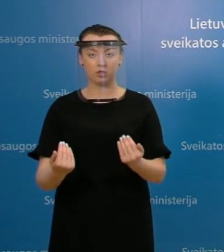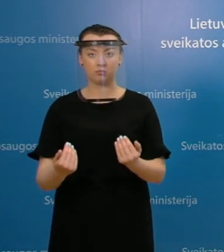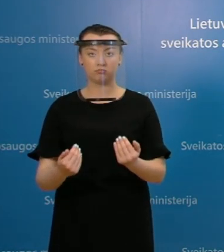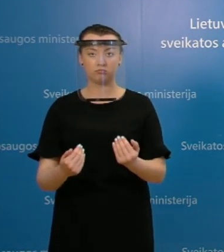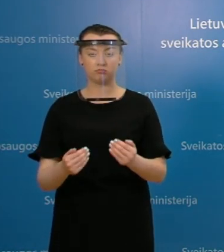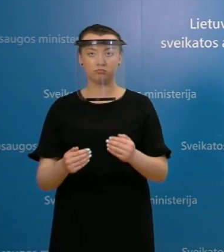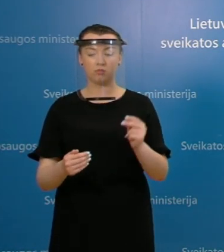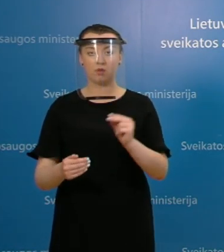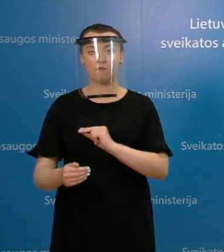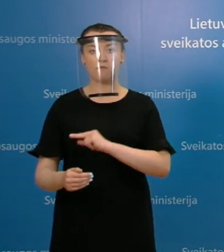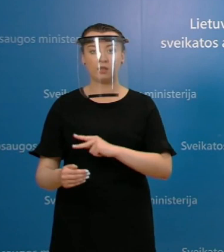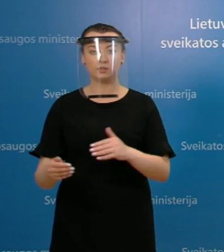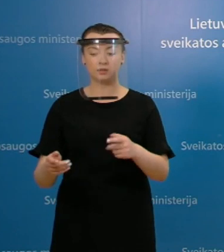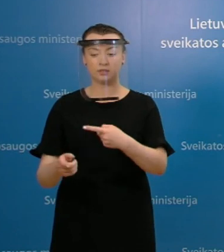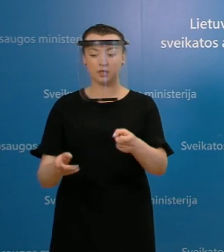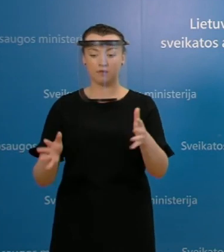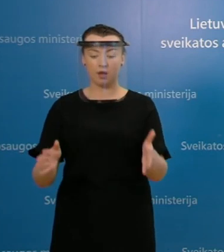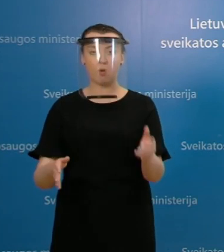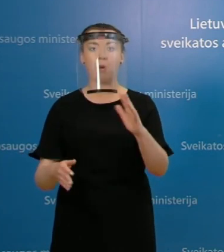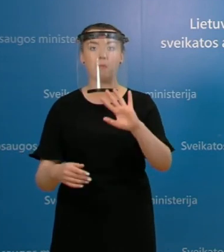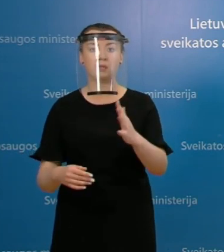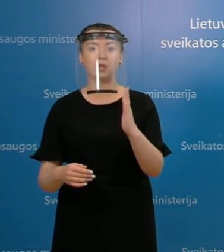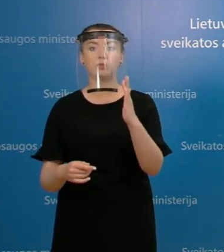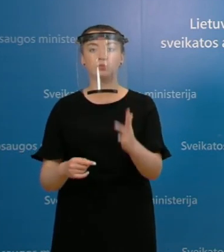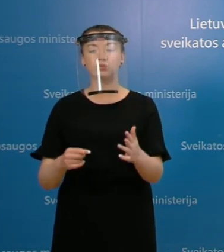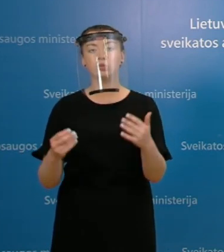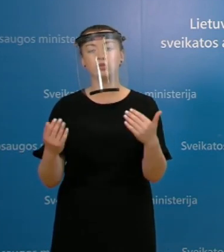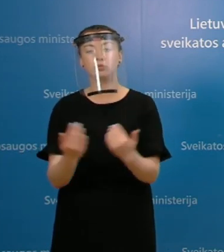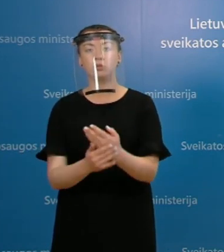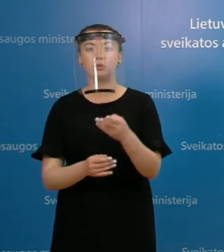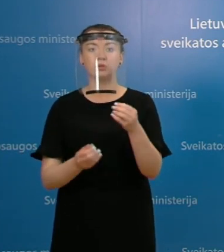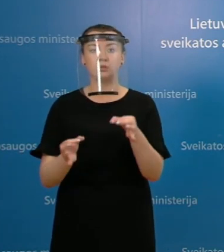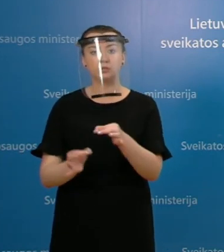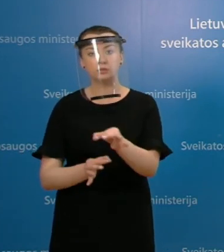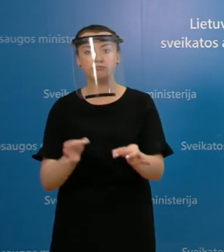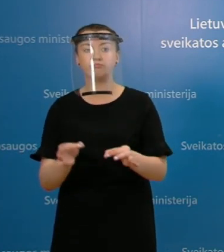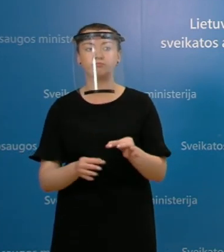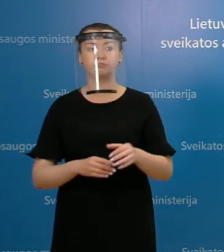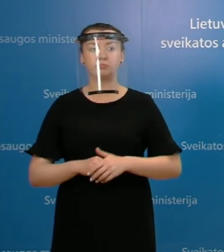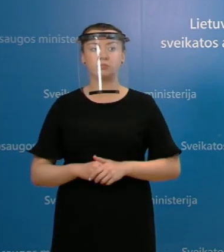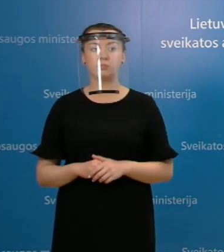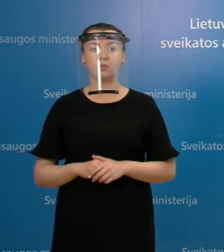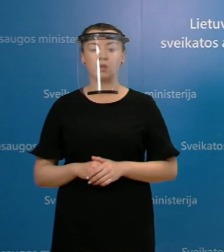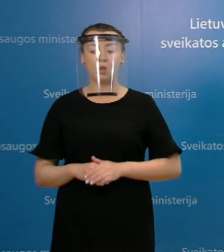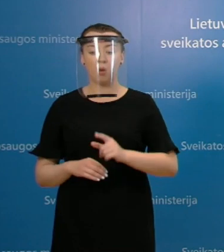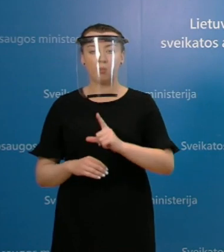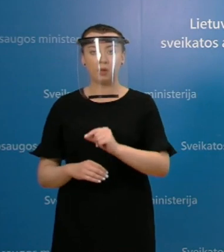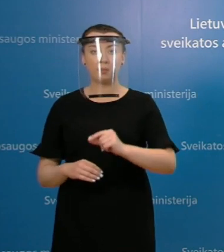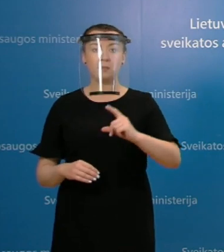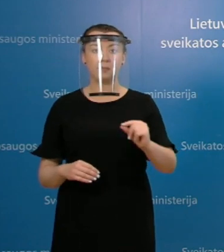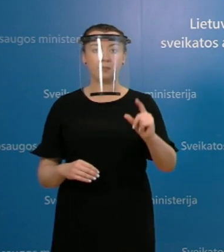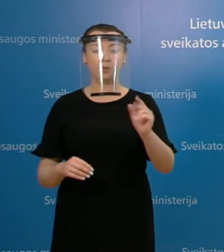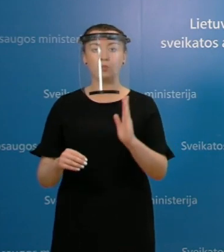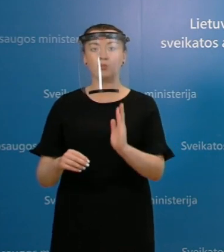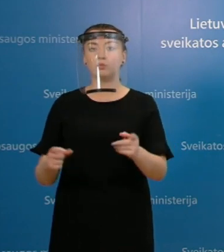ir vėlgi penktadienį bus svarstomas iš naujo. Tuo tarpu pirmadieniais bus kelbamas